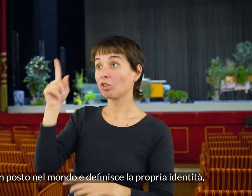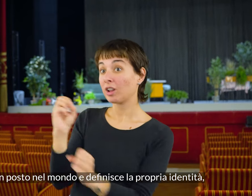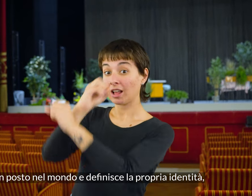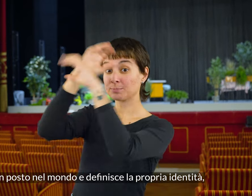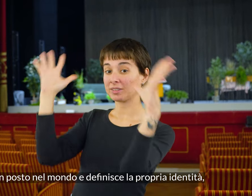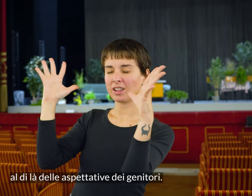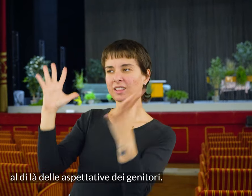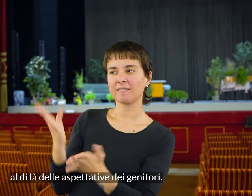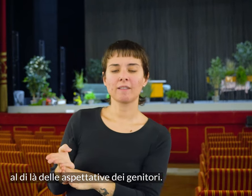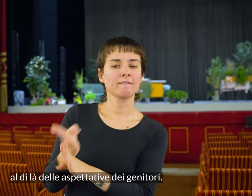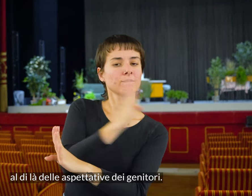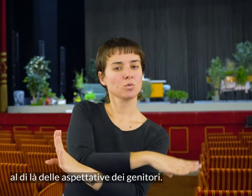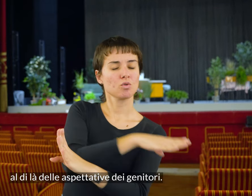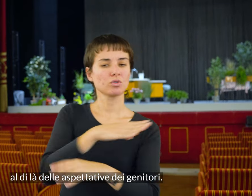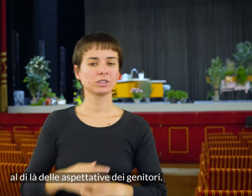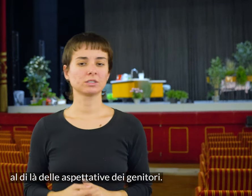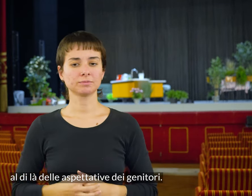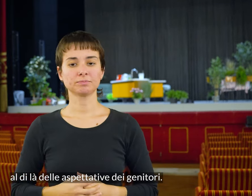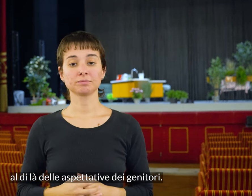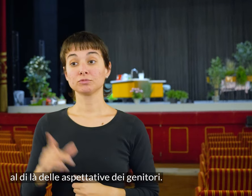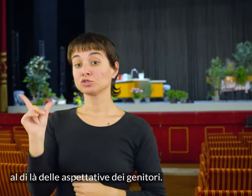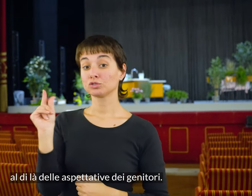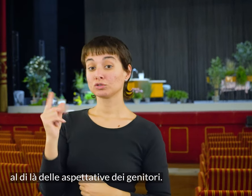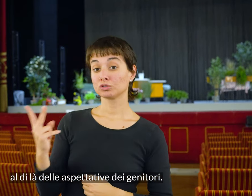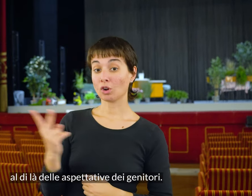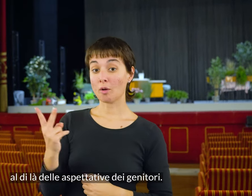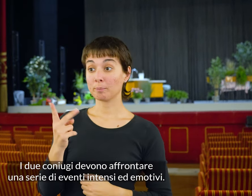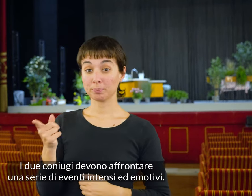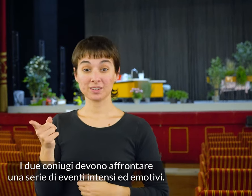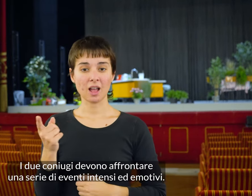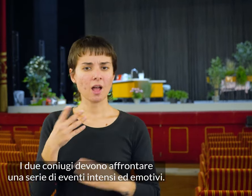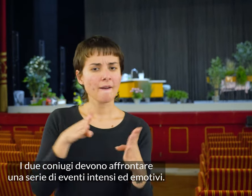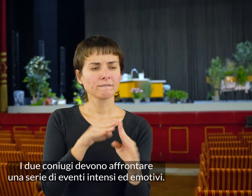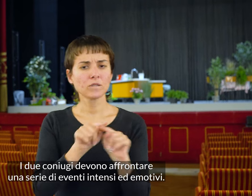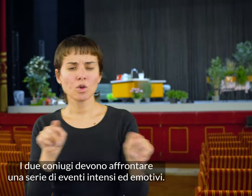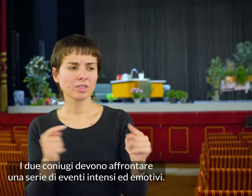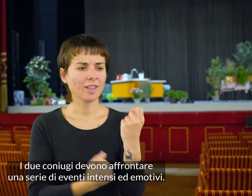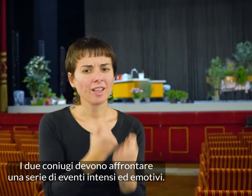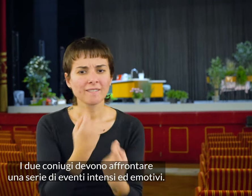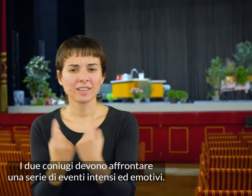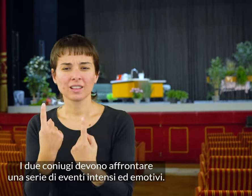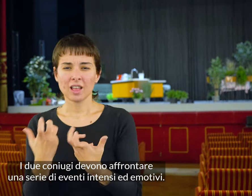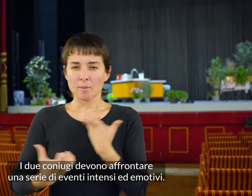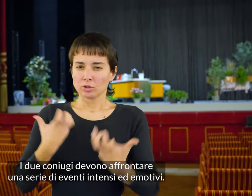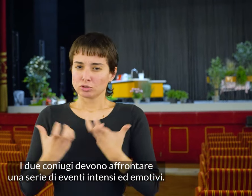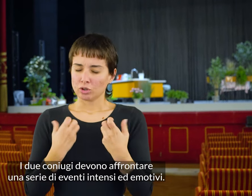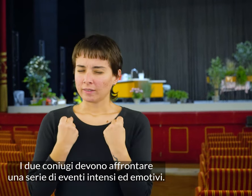identità, al di là delle aspettative dei genitori. I due coniugi devono affrontare una serie di